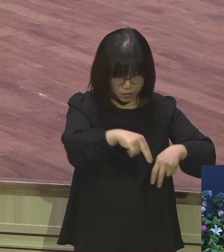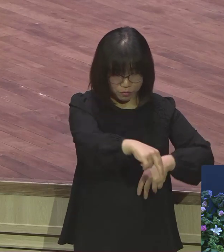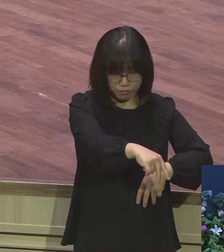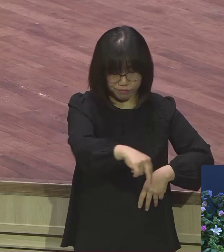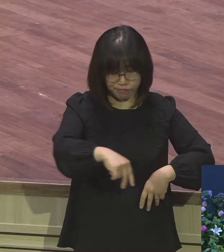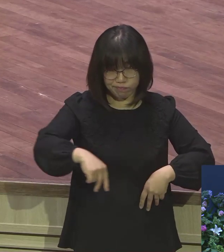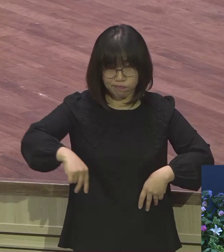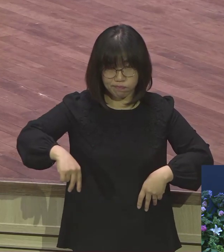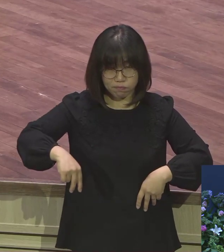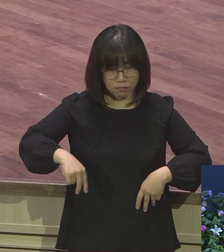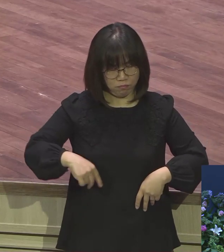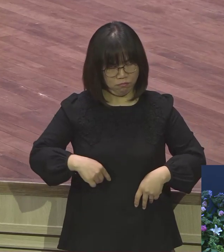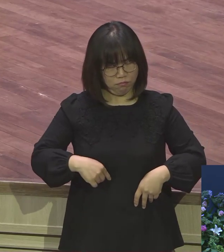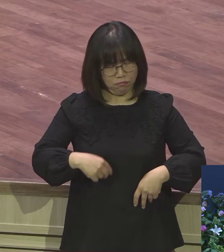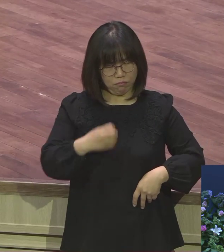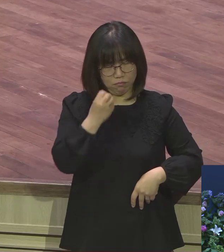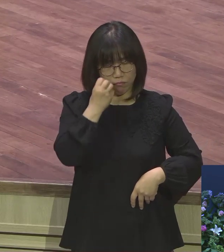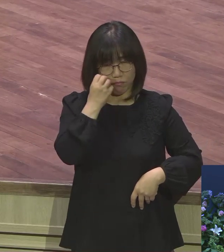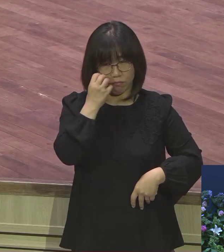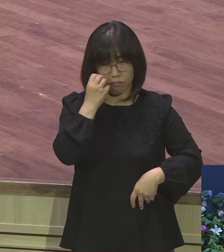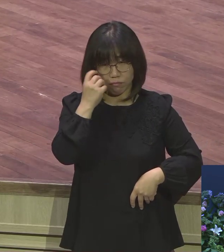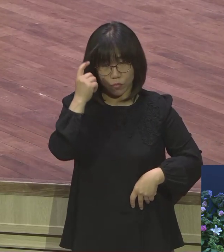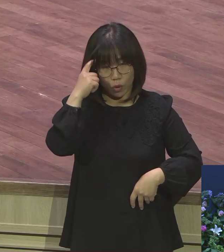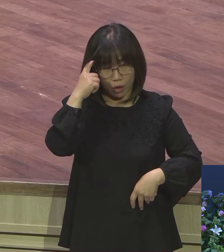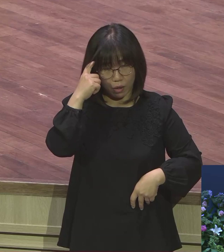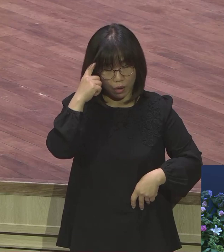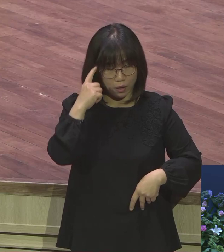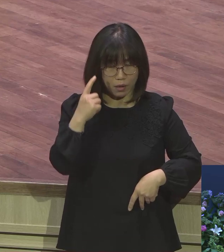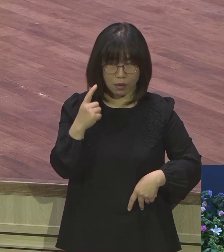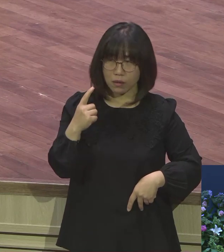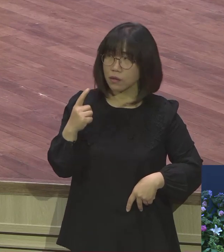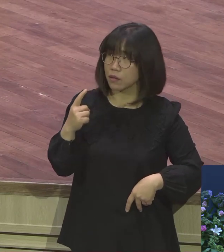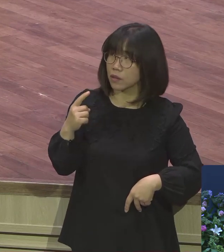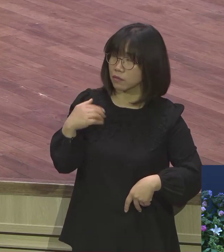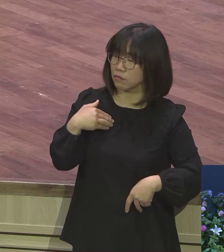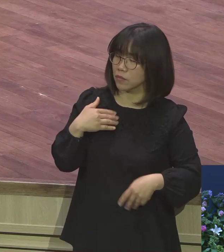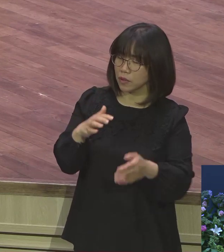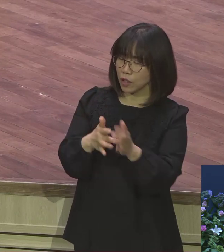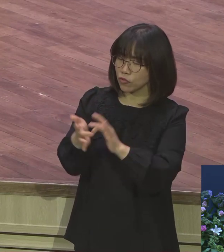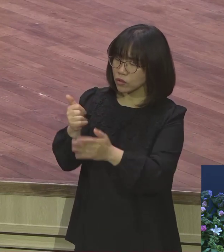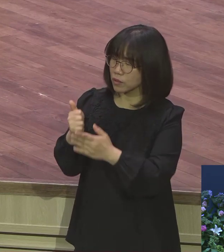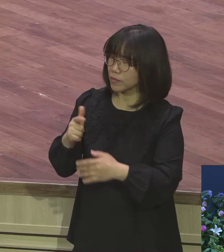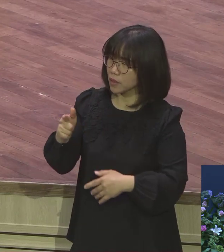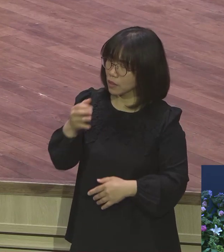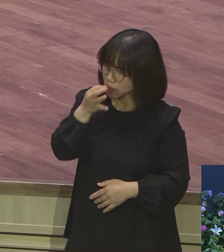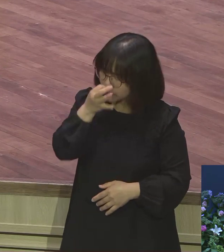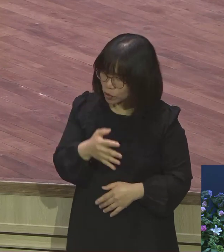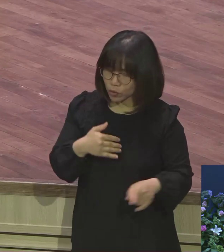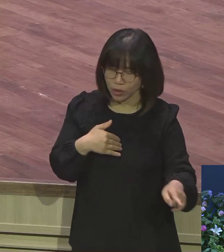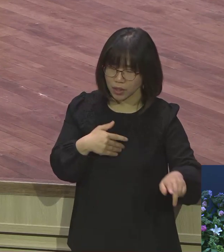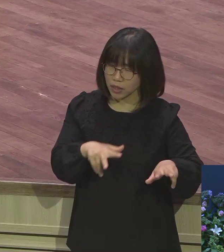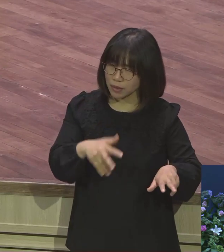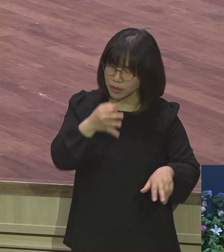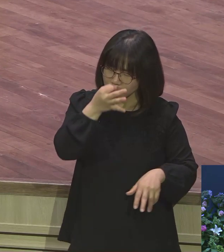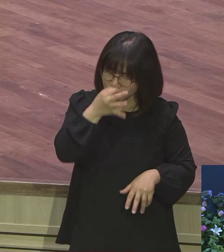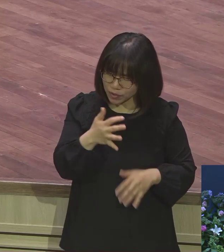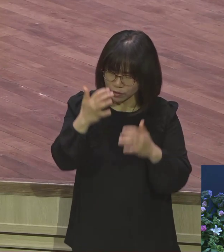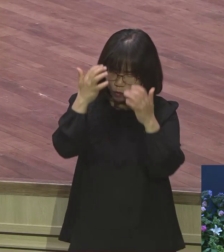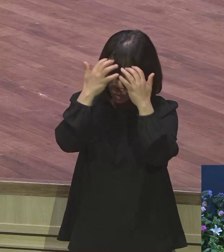그래서 이 성도가 따진 겁니다 예수님 내가 이 기간은 내 인생 삶에서 가장 힘든 기간인데